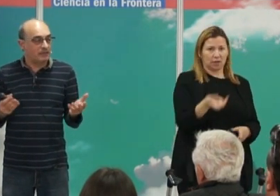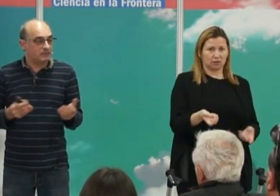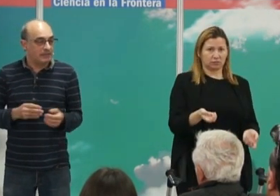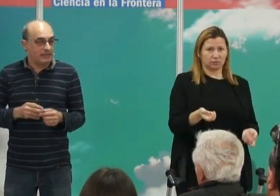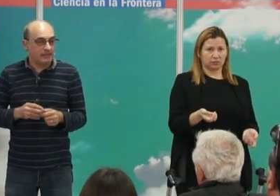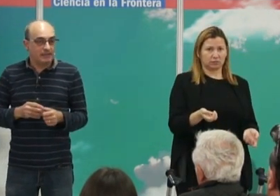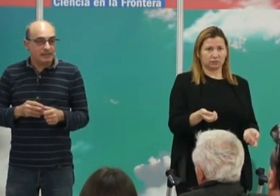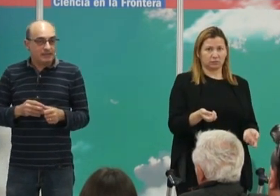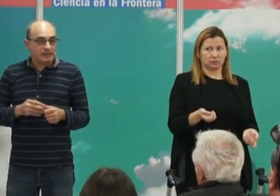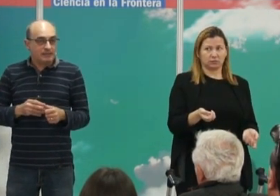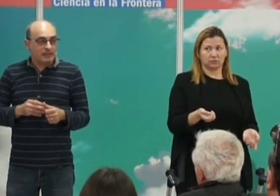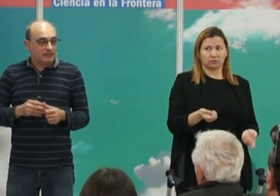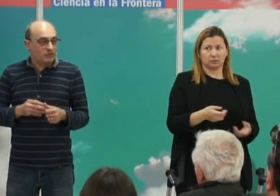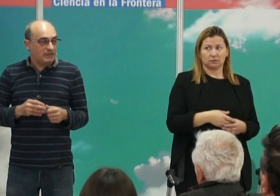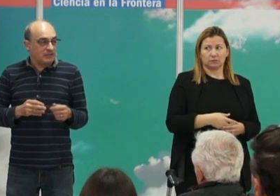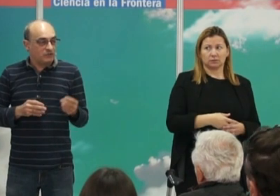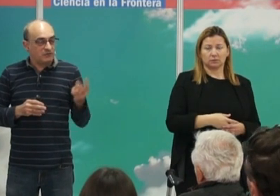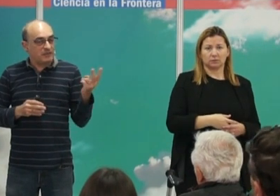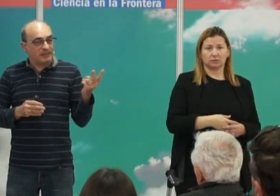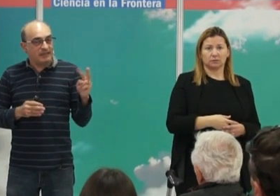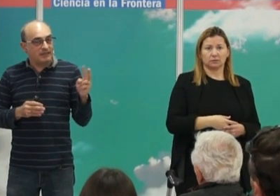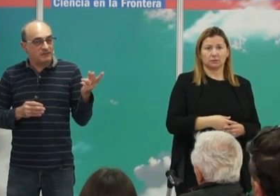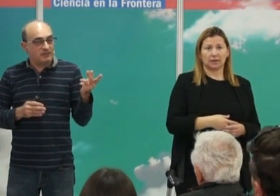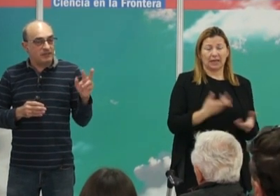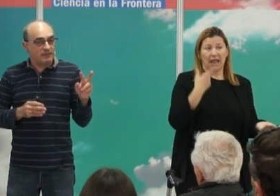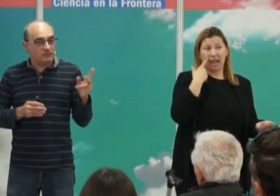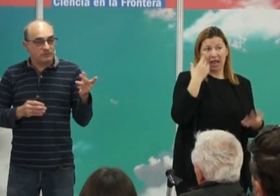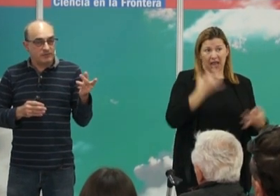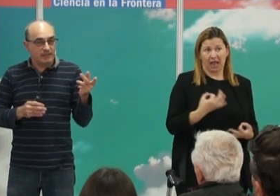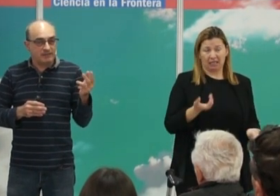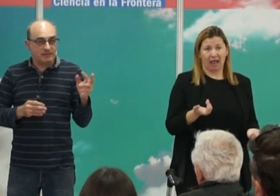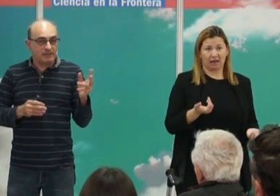afroamericano de la historia de Estados Unidos pero en realidad es